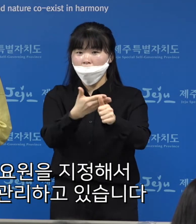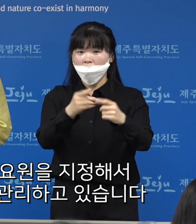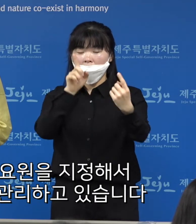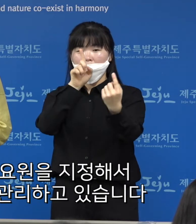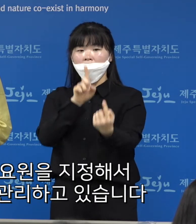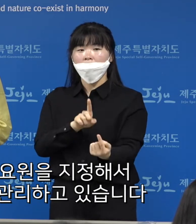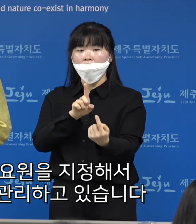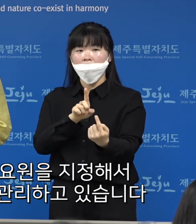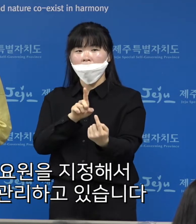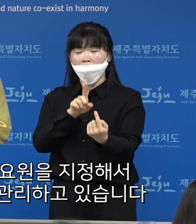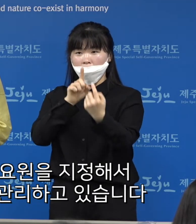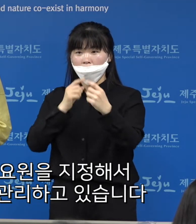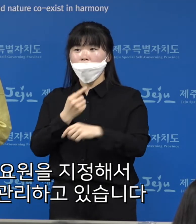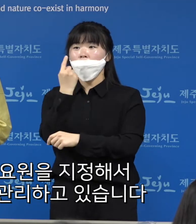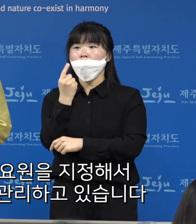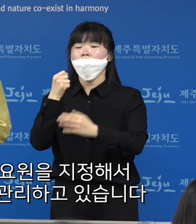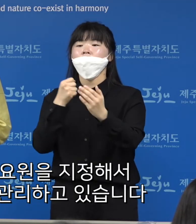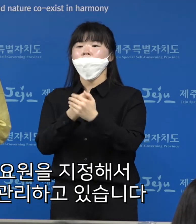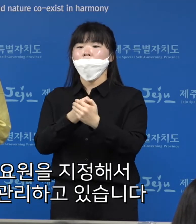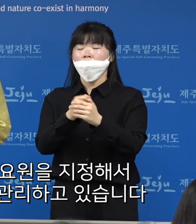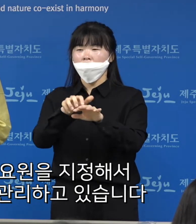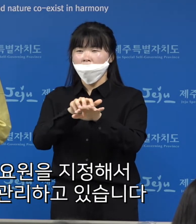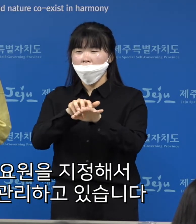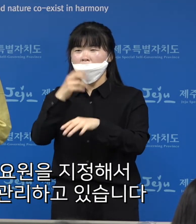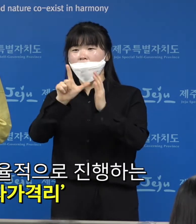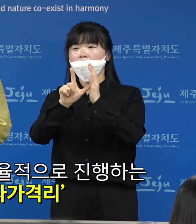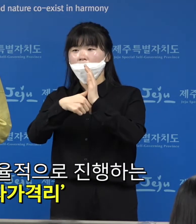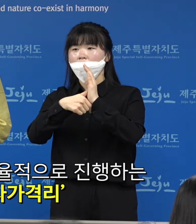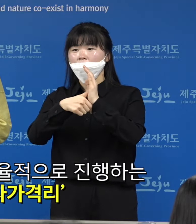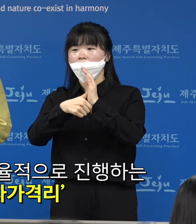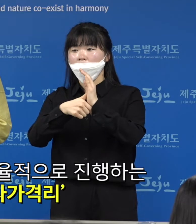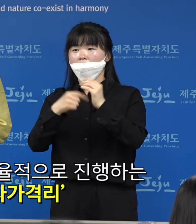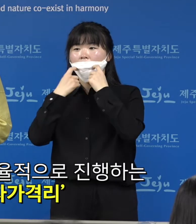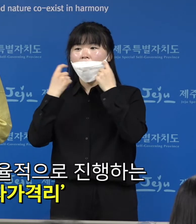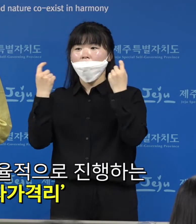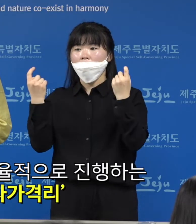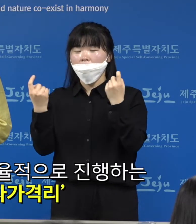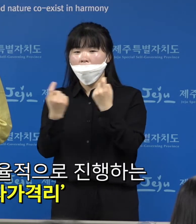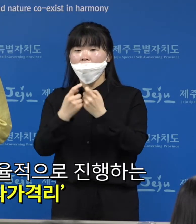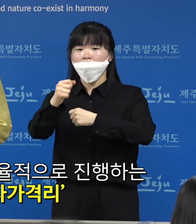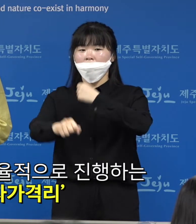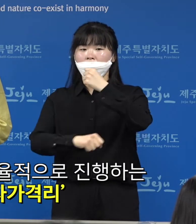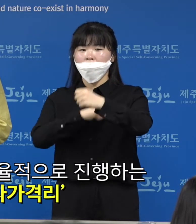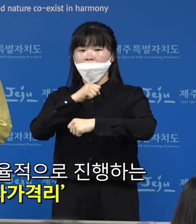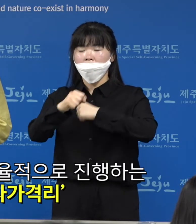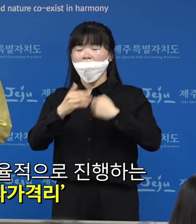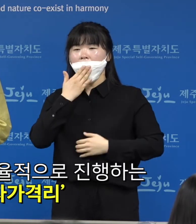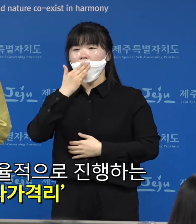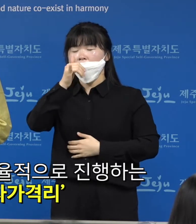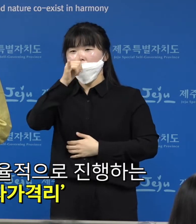전담요원을 지정해서 체계적으로 관리를 하고 있습니다. 민간에서 자율적으로 진행하는